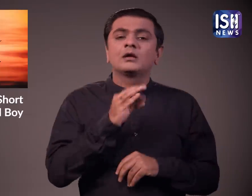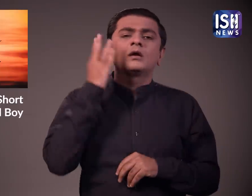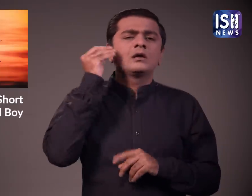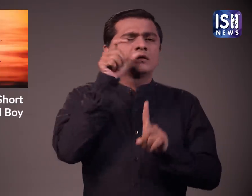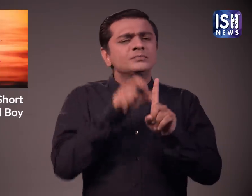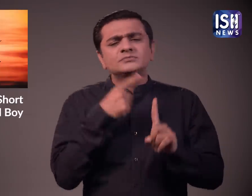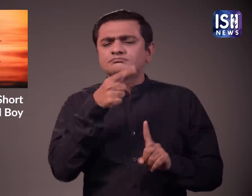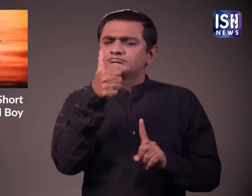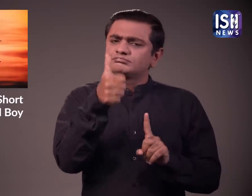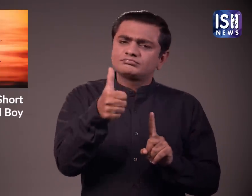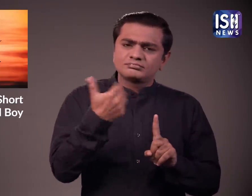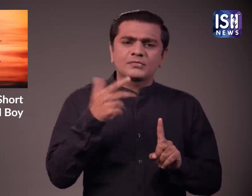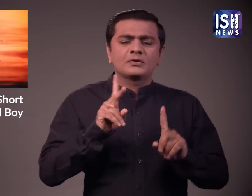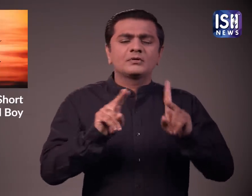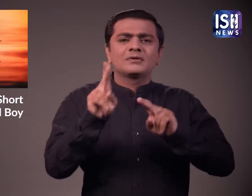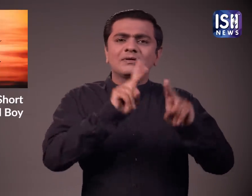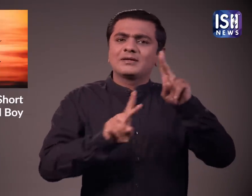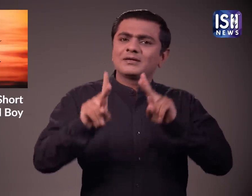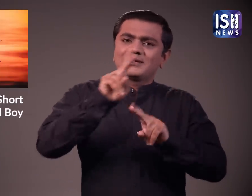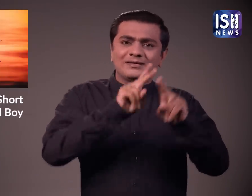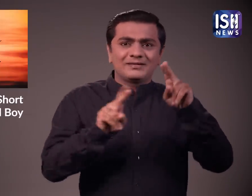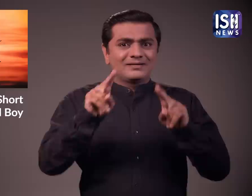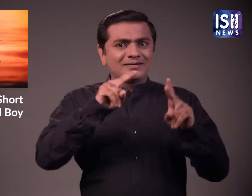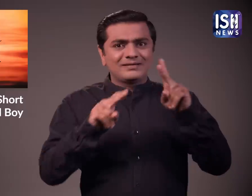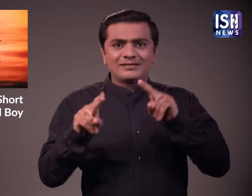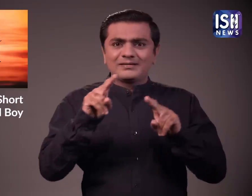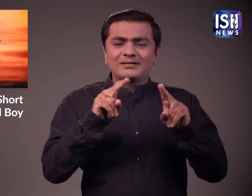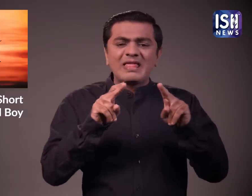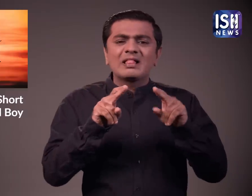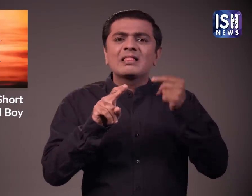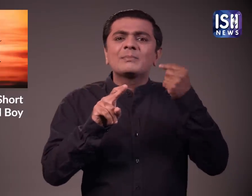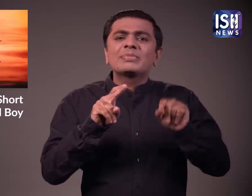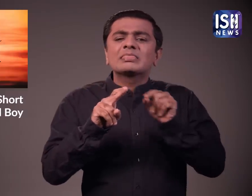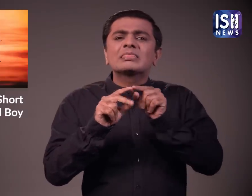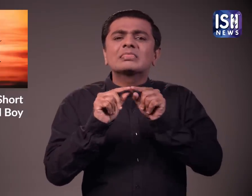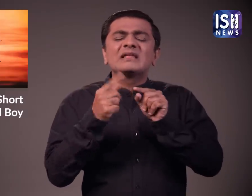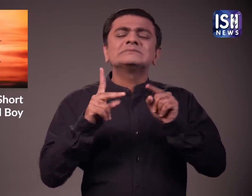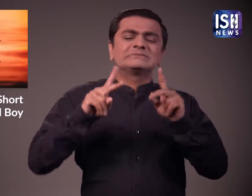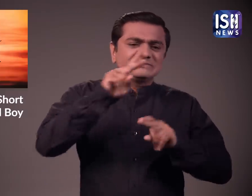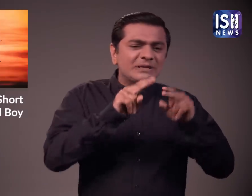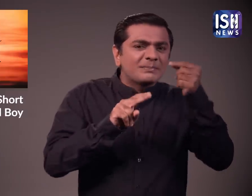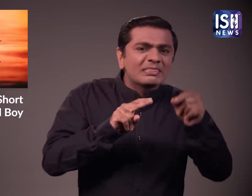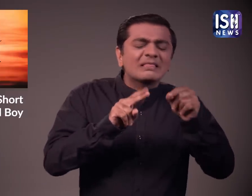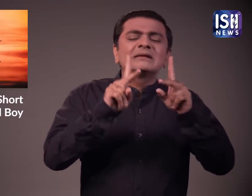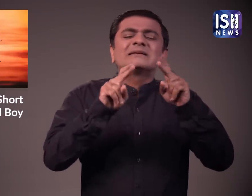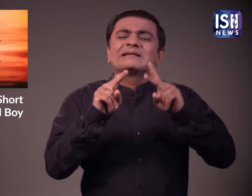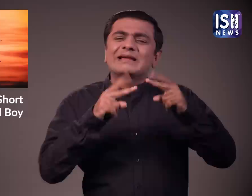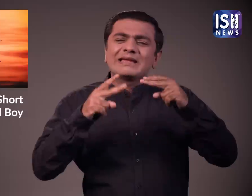लेकिन बाल कटते वक्त कुछ गलत हो गया और नाई को उसके बाल चोटे काटने पड़े